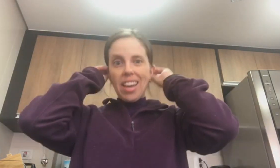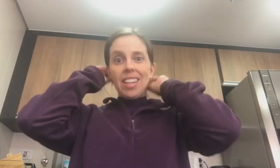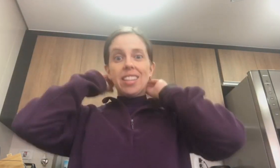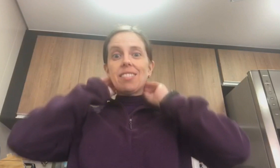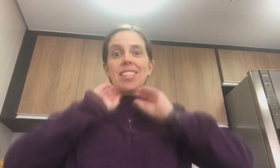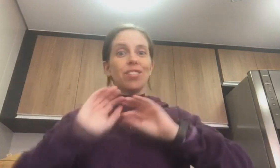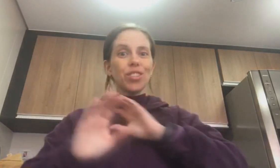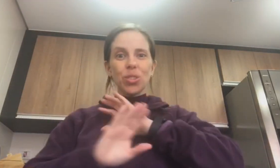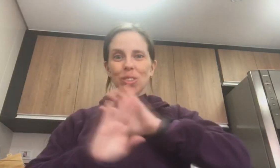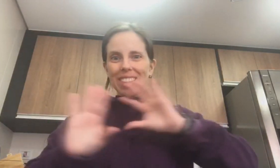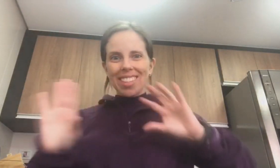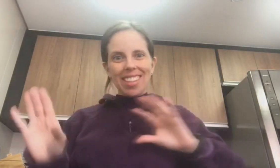Então, assim, foi tudo assim.